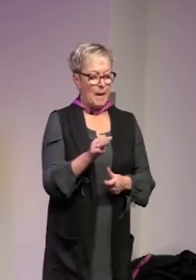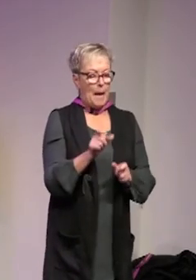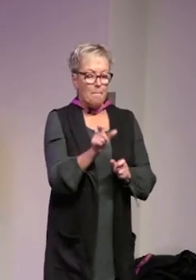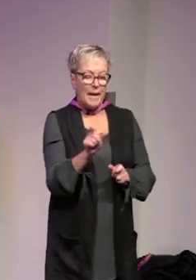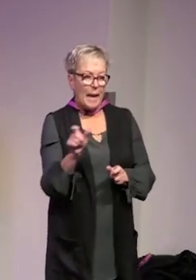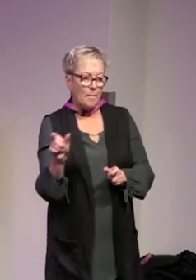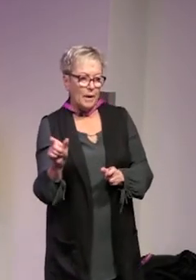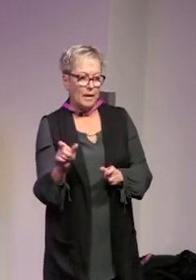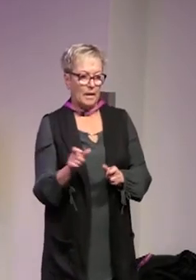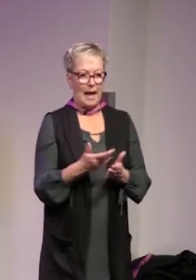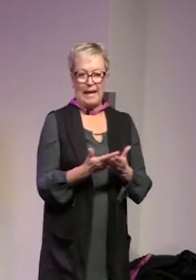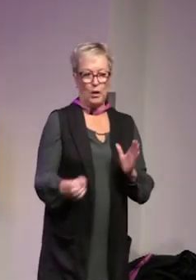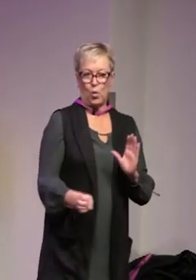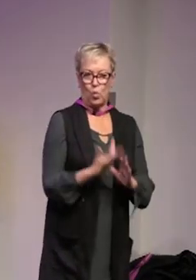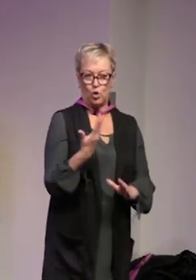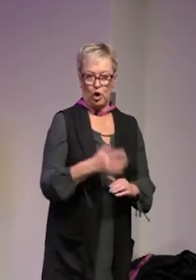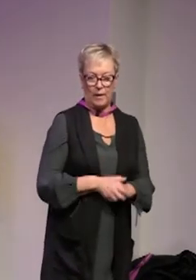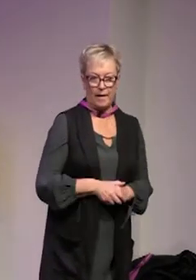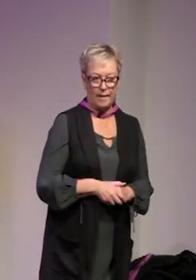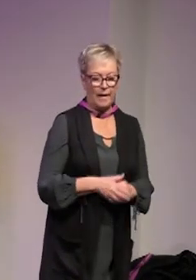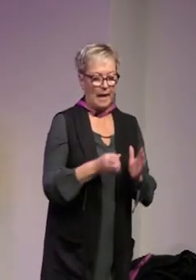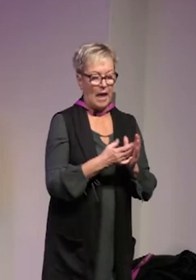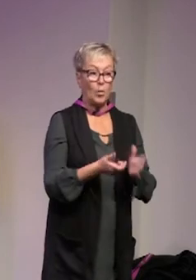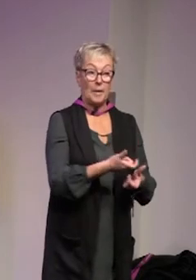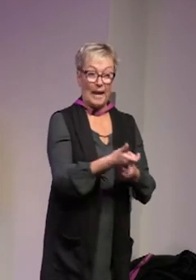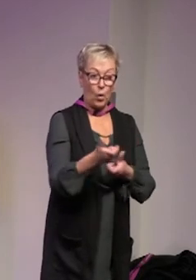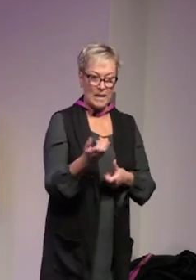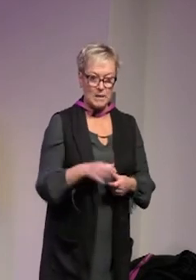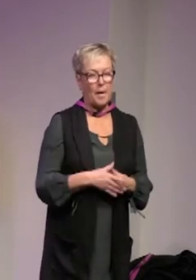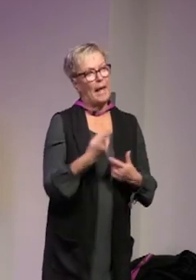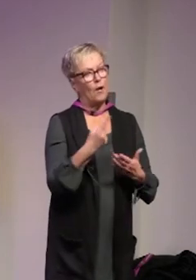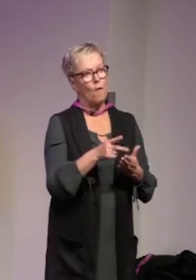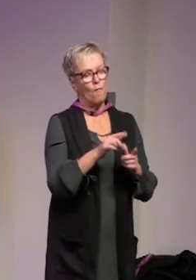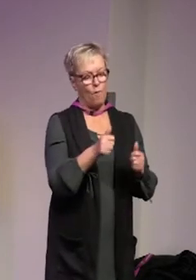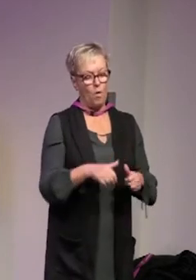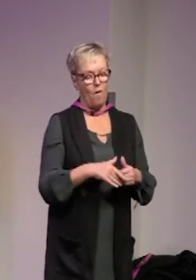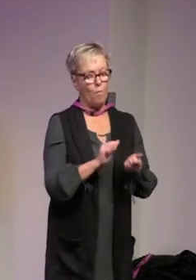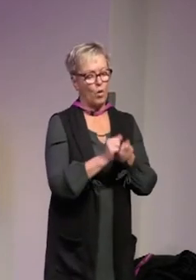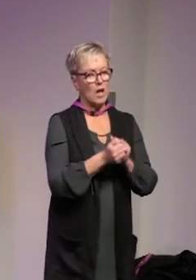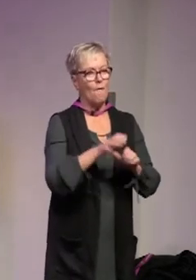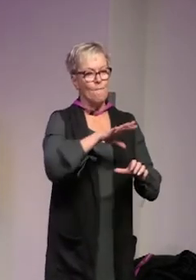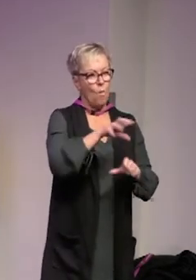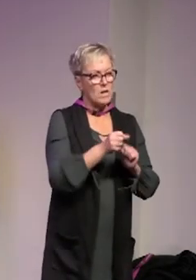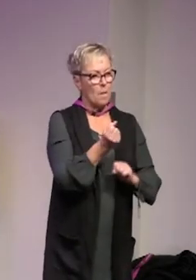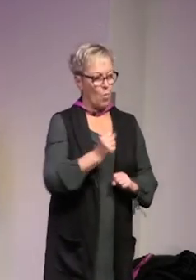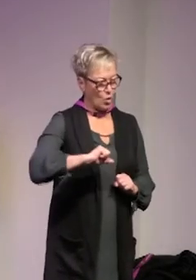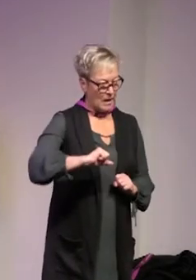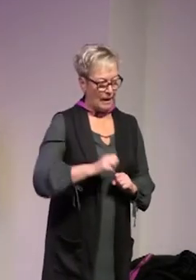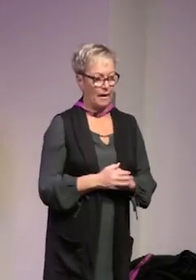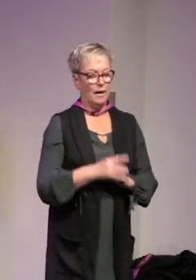benämningar är inte oskyldiga eftersom terrorism är en form av politisk